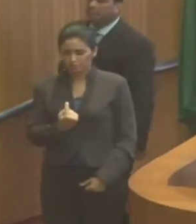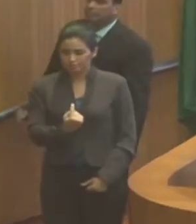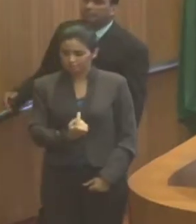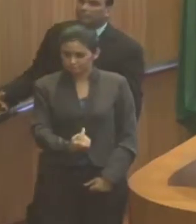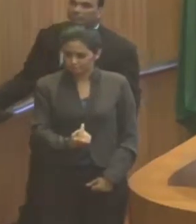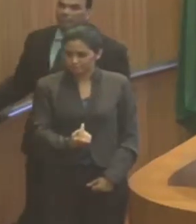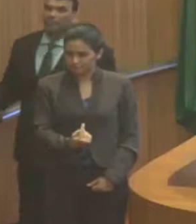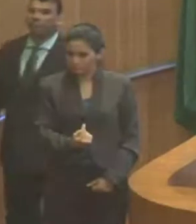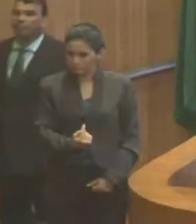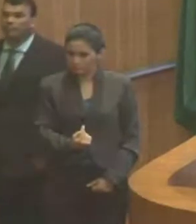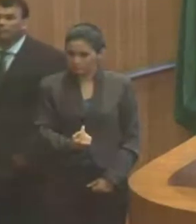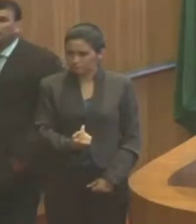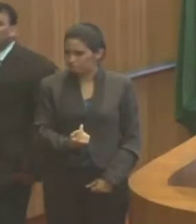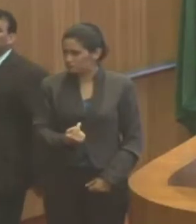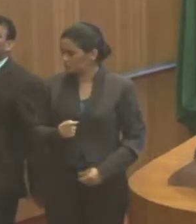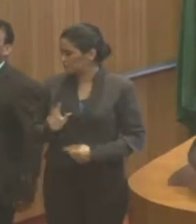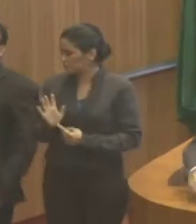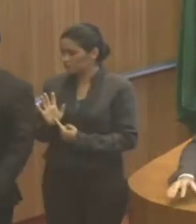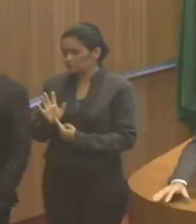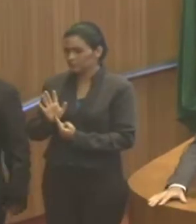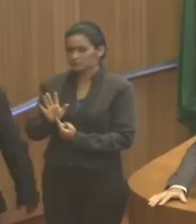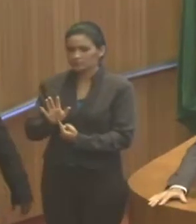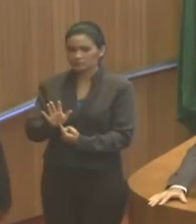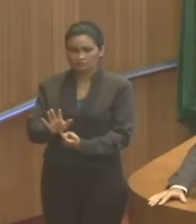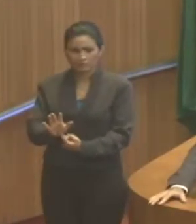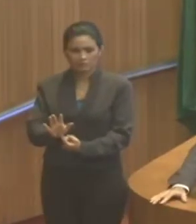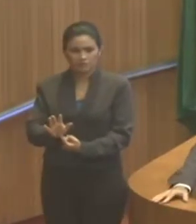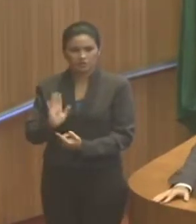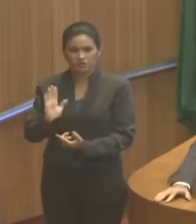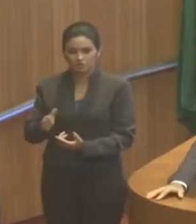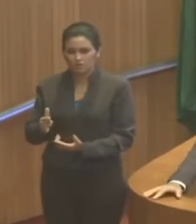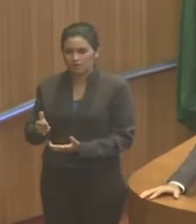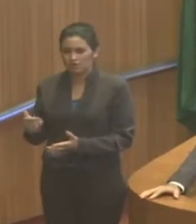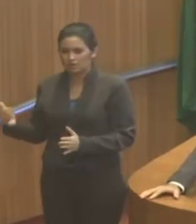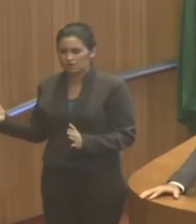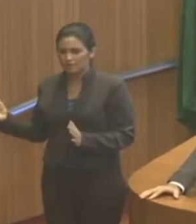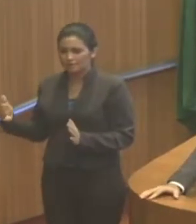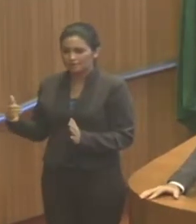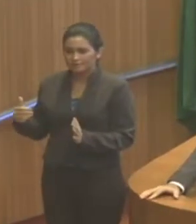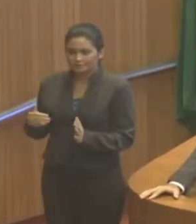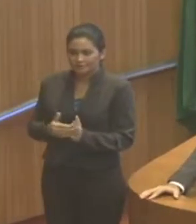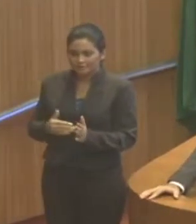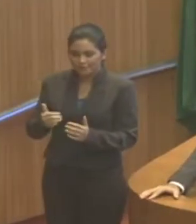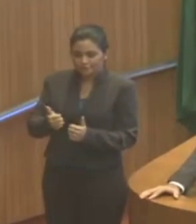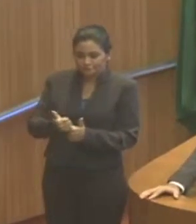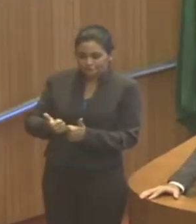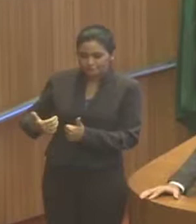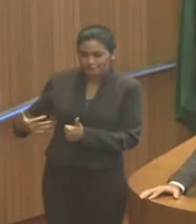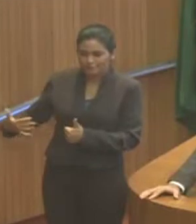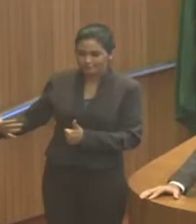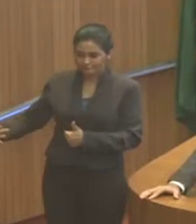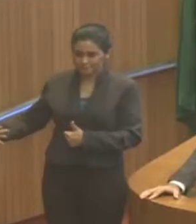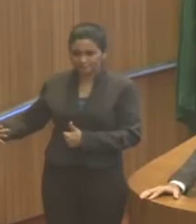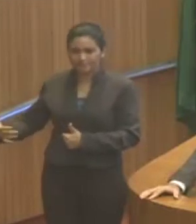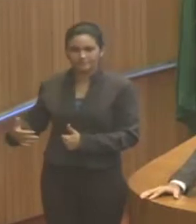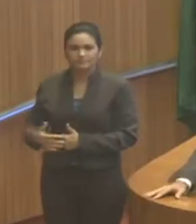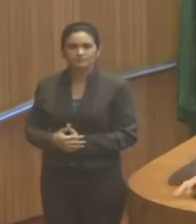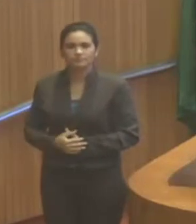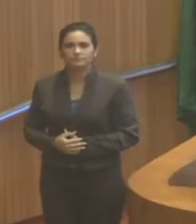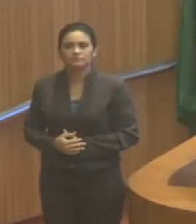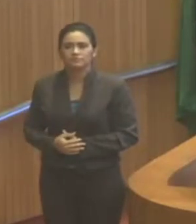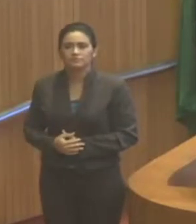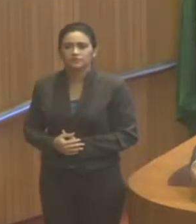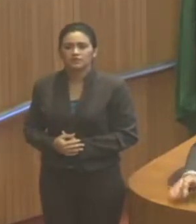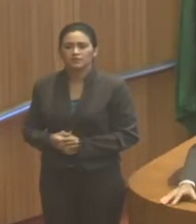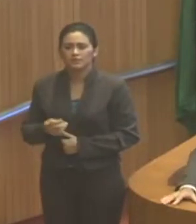nessa penúltima sessão dessa legislatura um pouco de uma